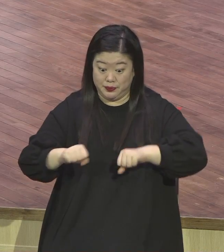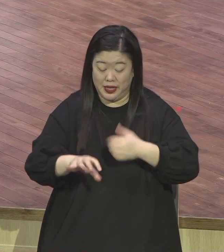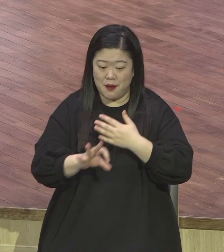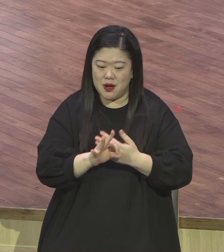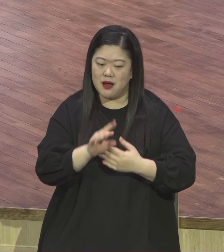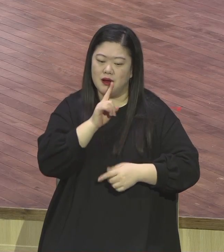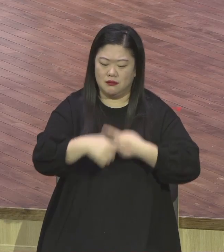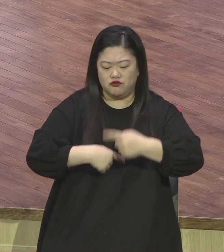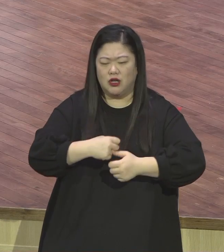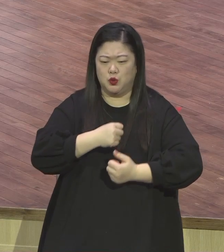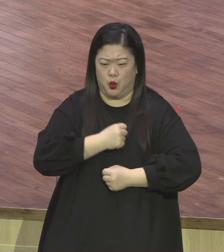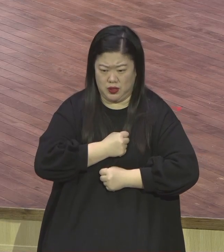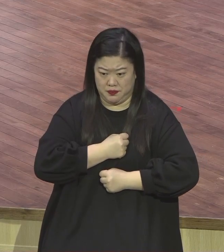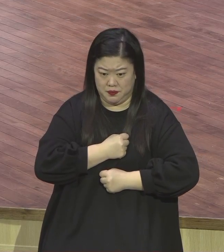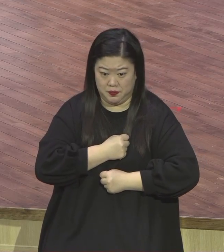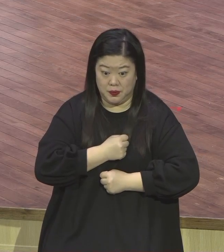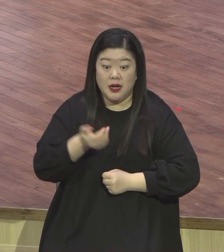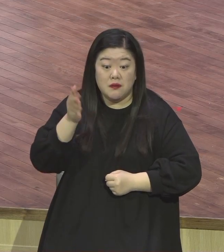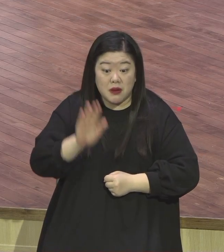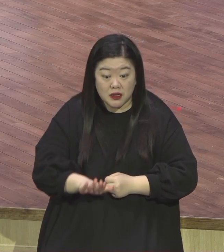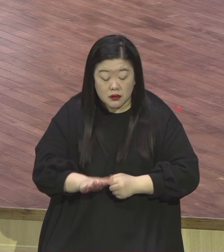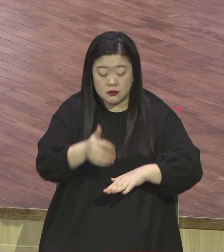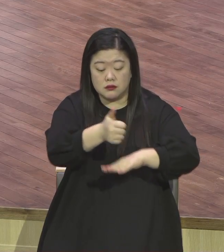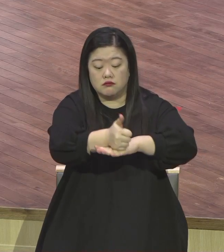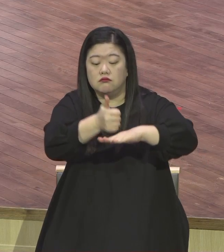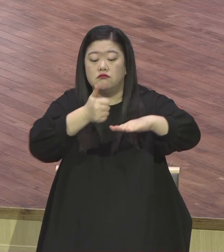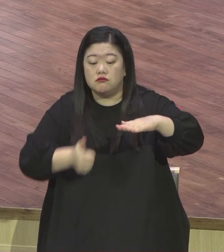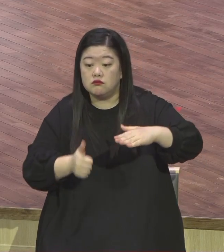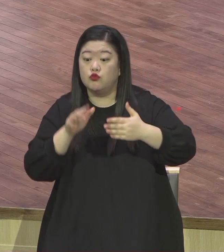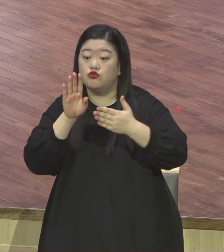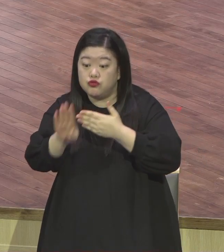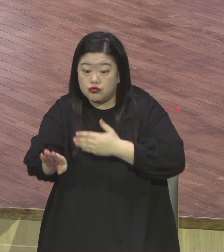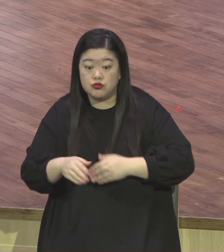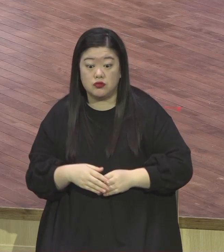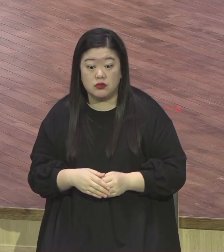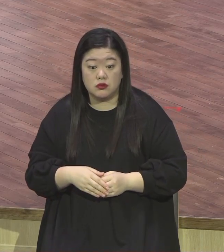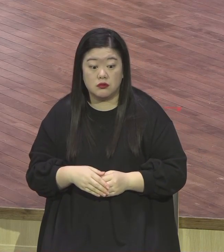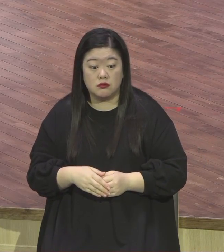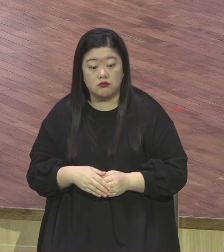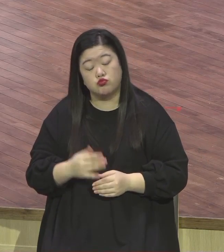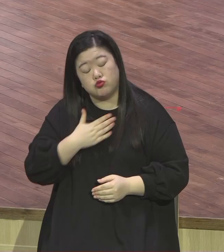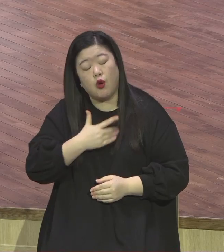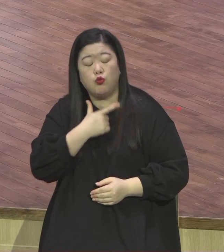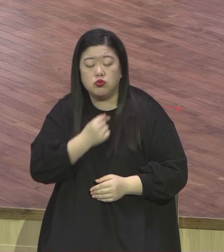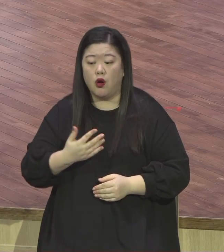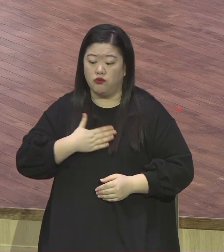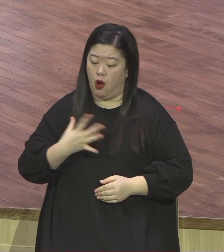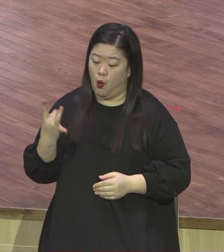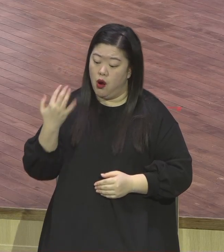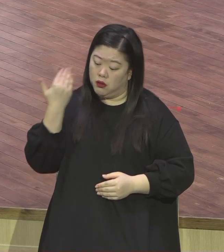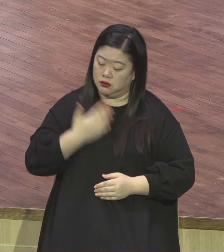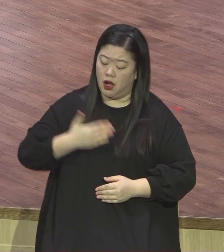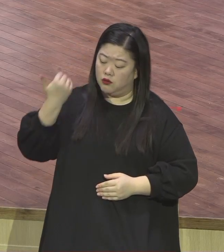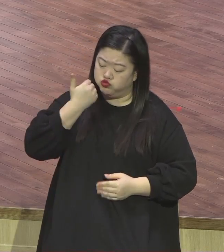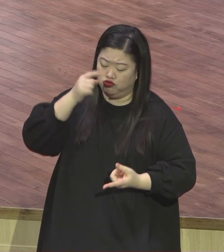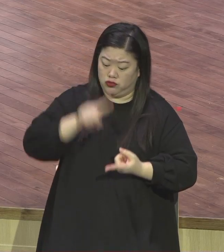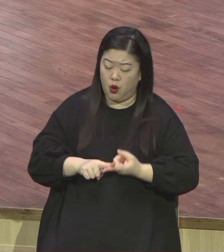않습니다 아이들도 꼬마 아이들도 두려워하지 않아요 그런 거 가지고 그냥 자기 모습 그대로 아이들 우리나라 애들 어때요